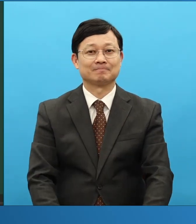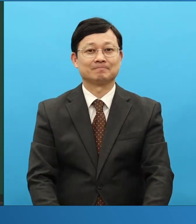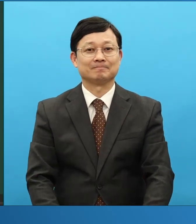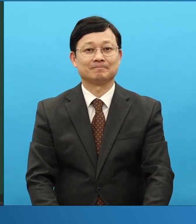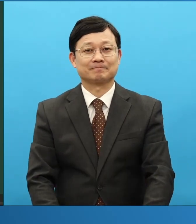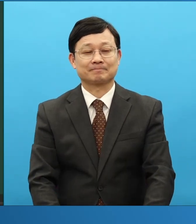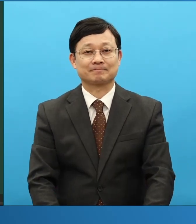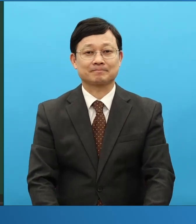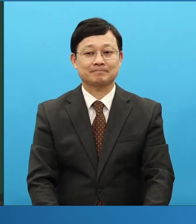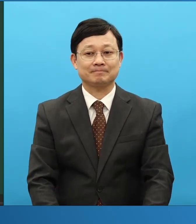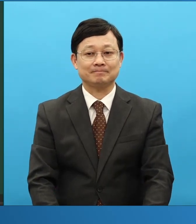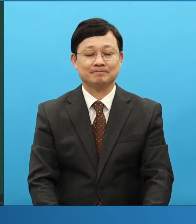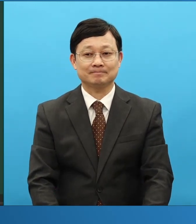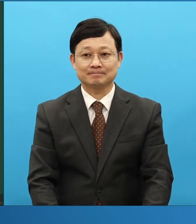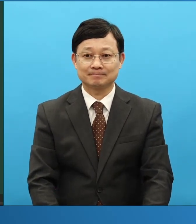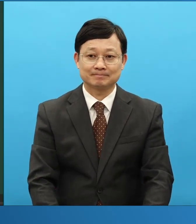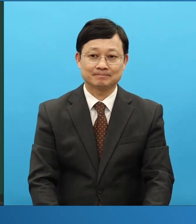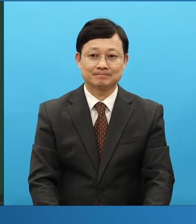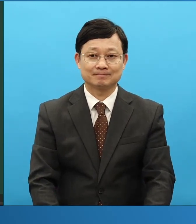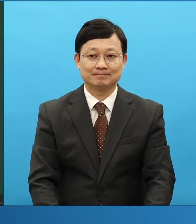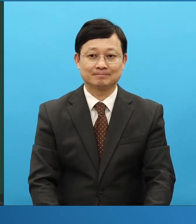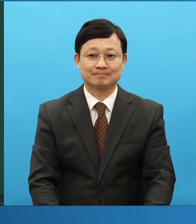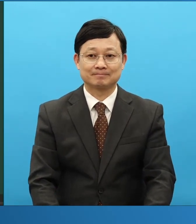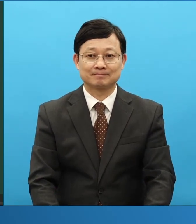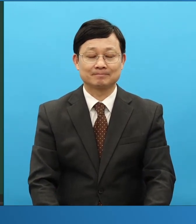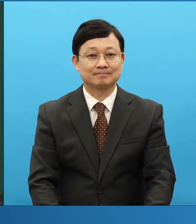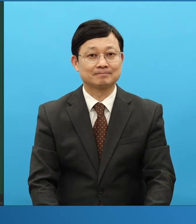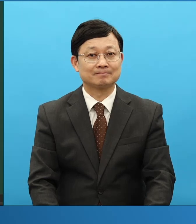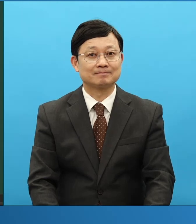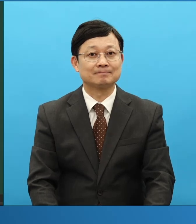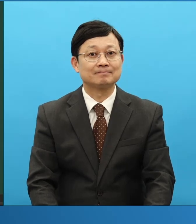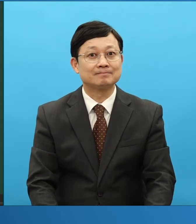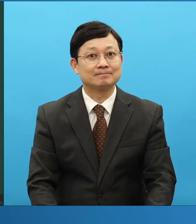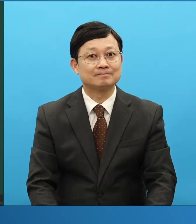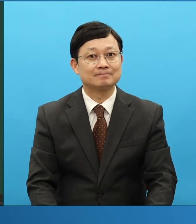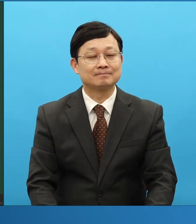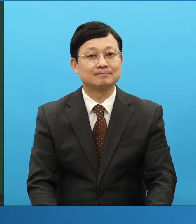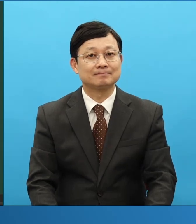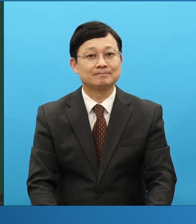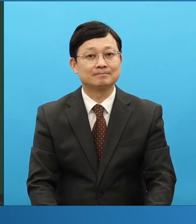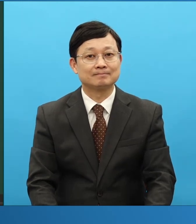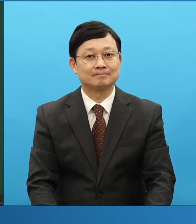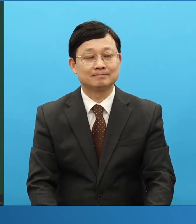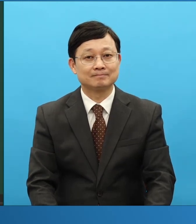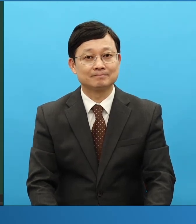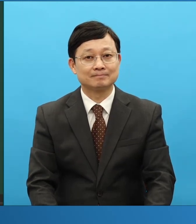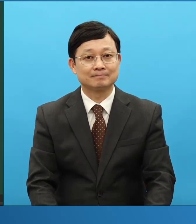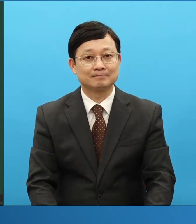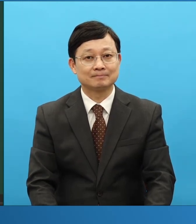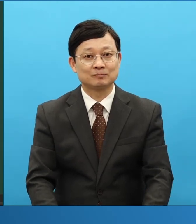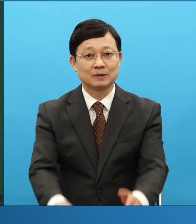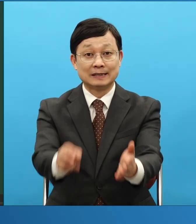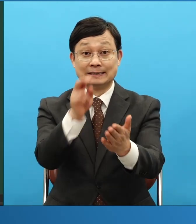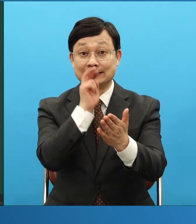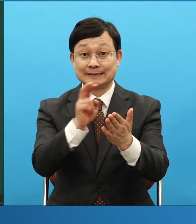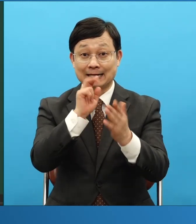찬양인도 같은 걸 해보면요, 우리 지금 찬양을 한다는 사람들이 너무 언약을 잘 잡고 이렇게 메시지하는 거죠